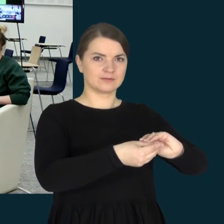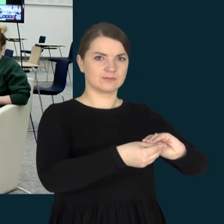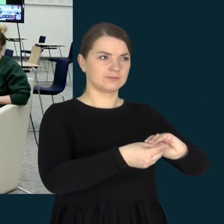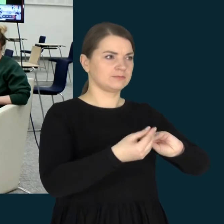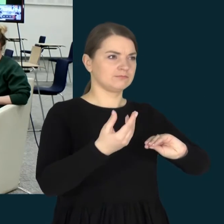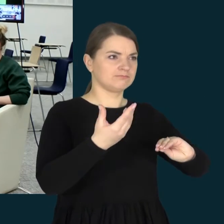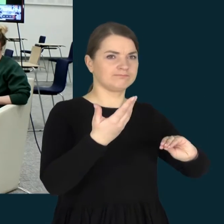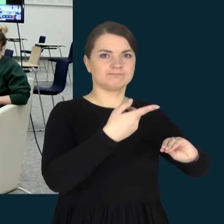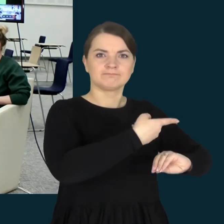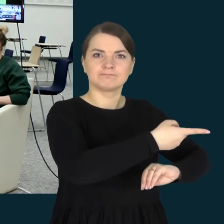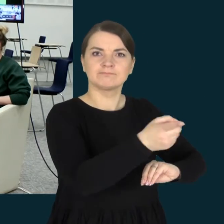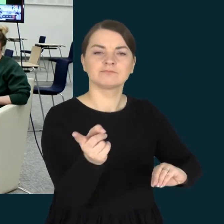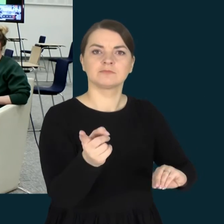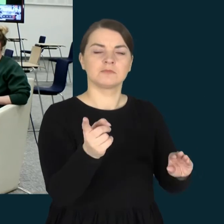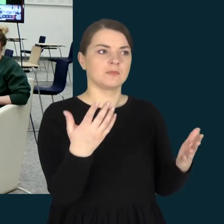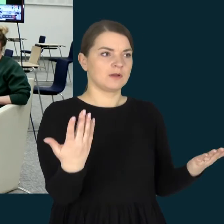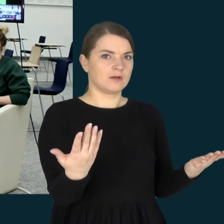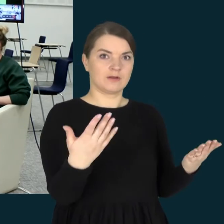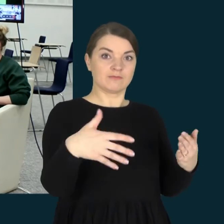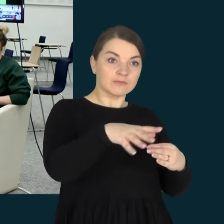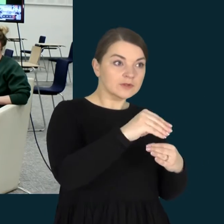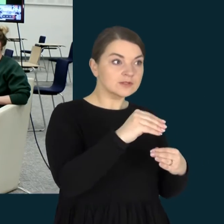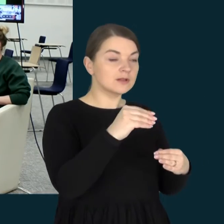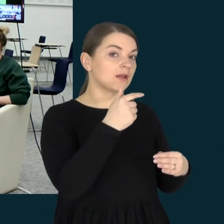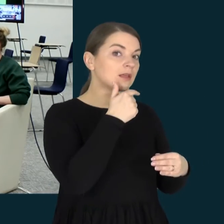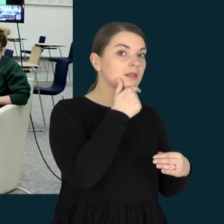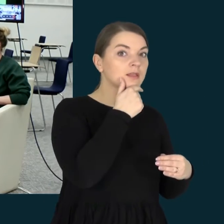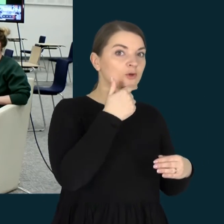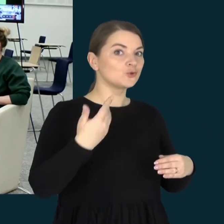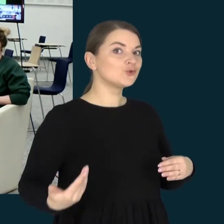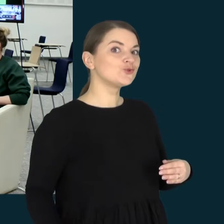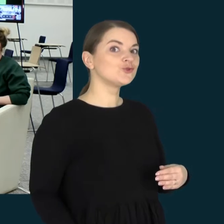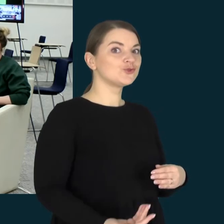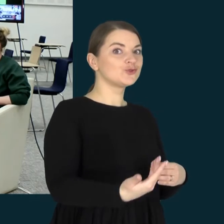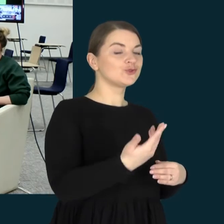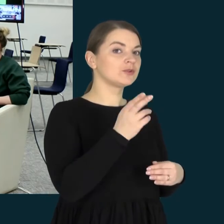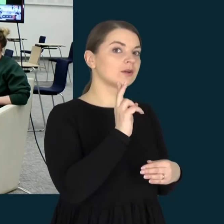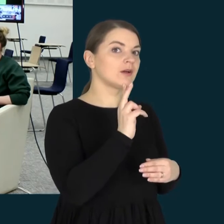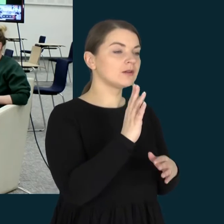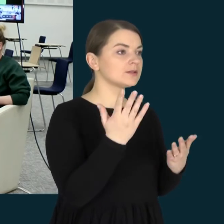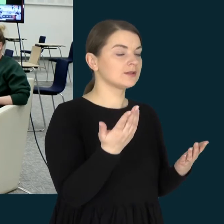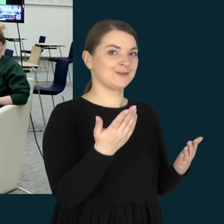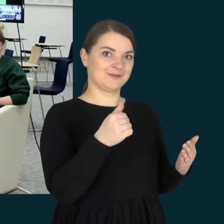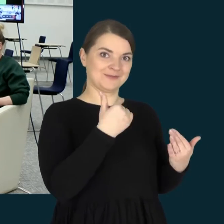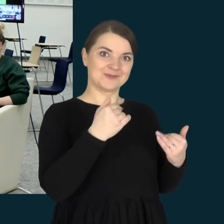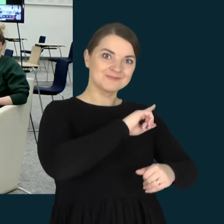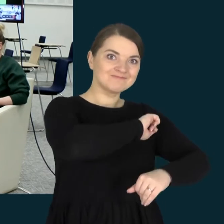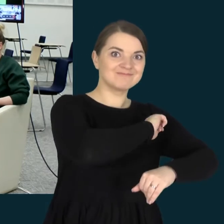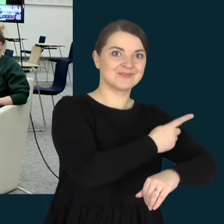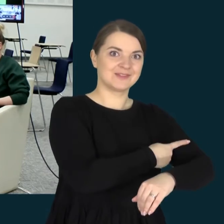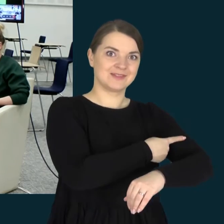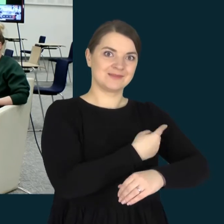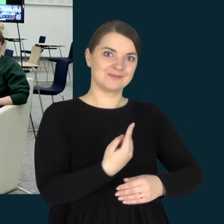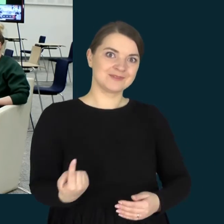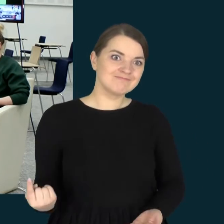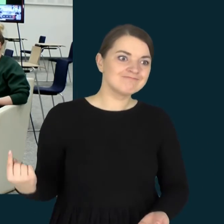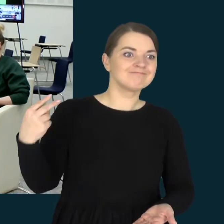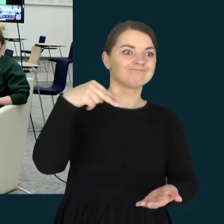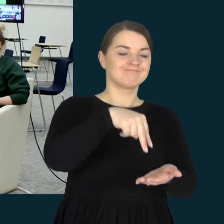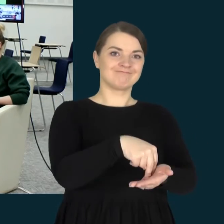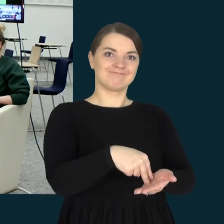šiandien prieš auditoriją, tiesioginėme eteriją, randatė jėgų ir